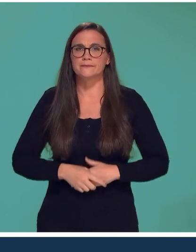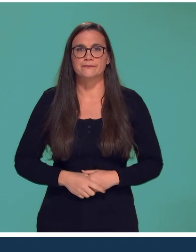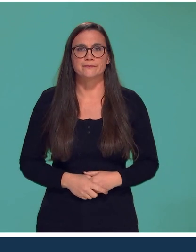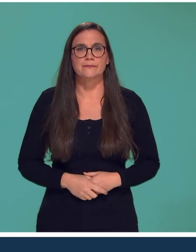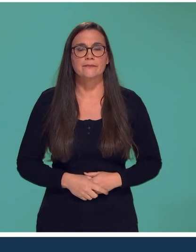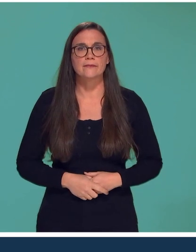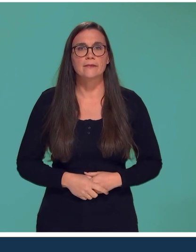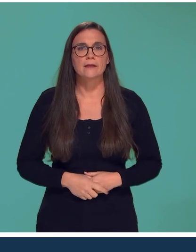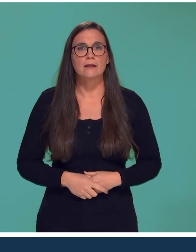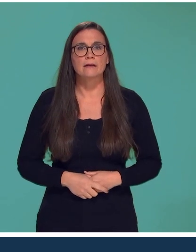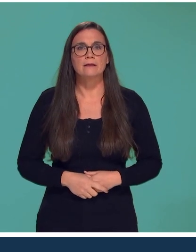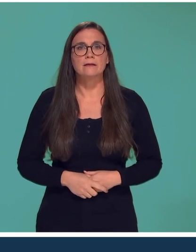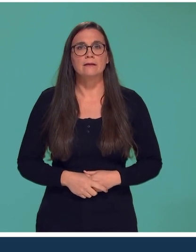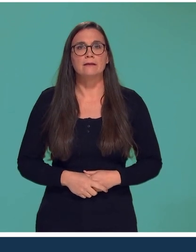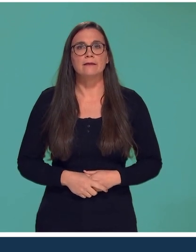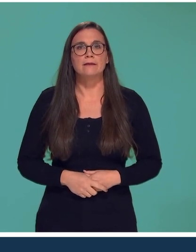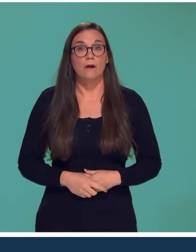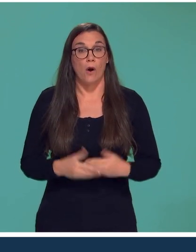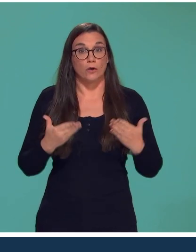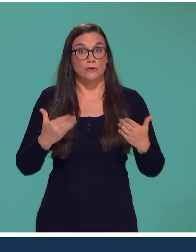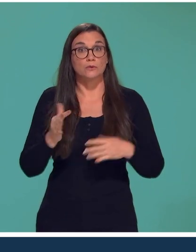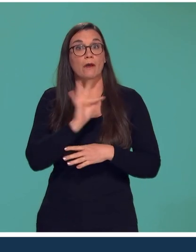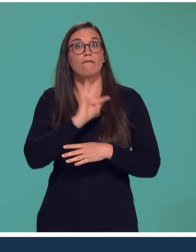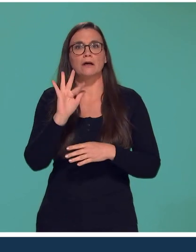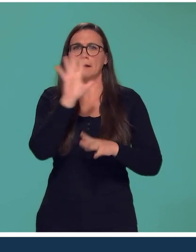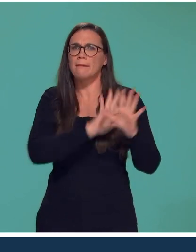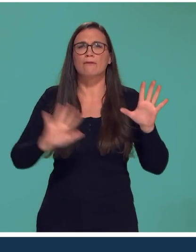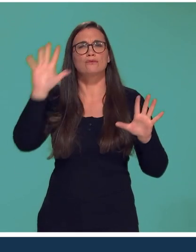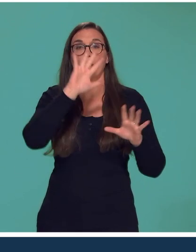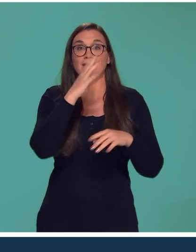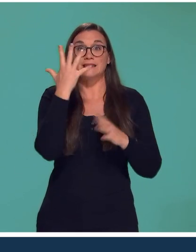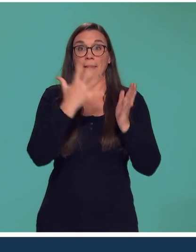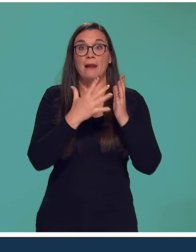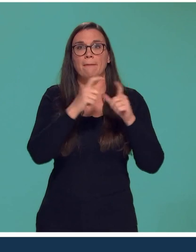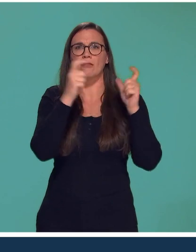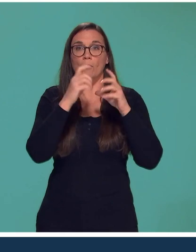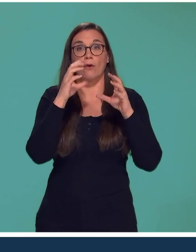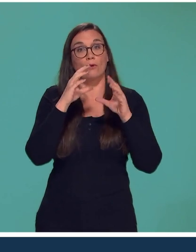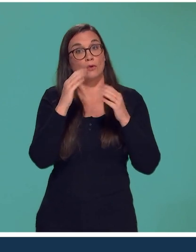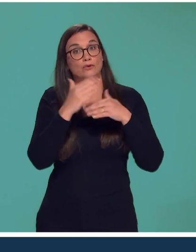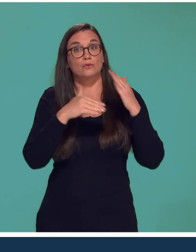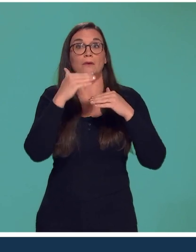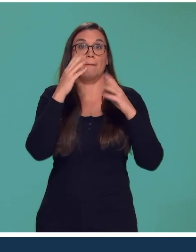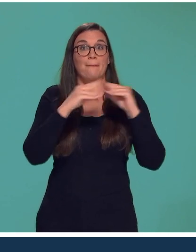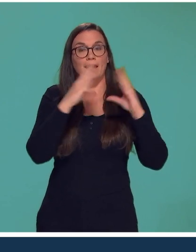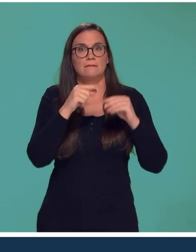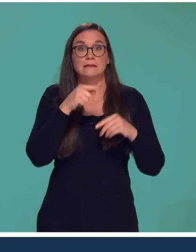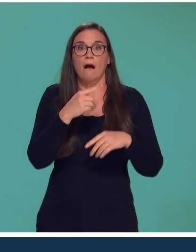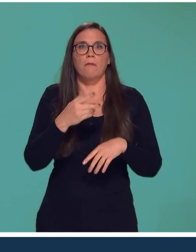dépasse pas 24 dans la maison. Aujourd'hui en France, on compte 5000 bâtiments construits en paille. De plus en plus de